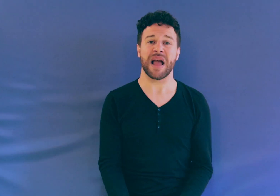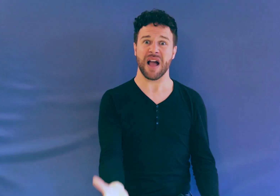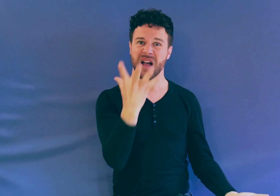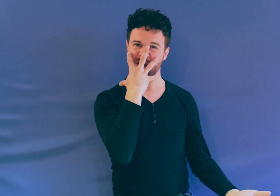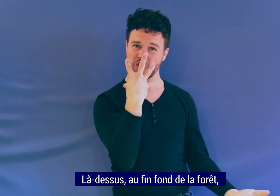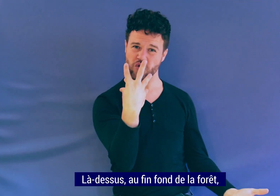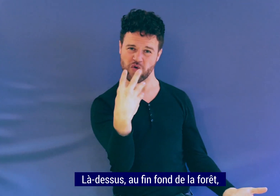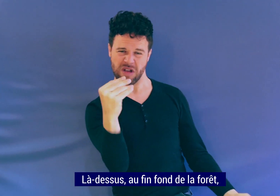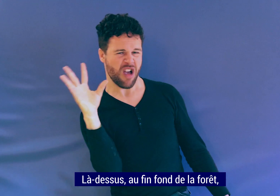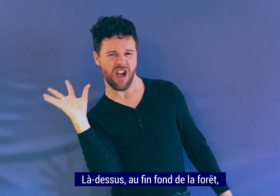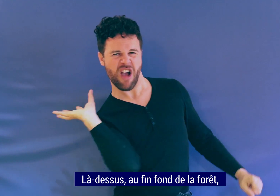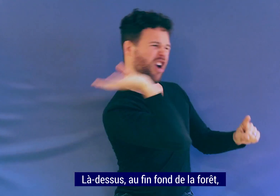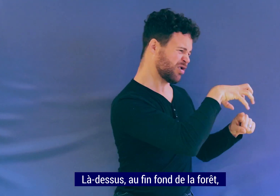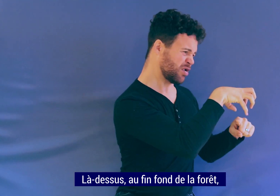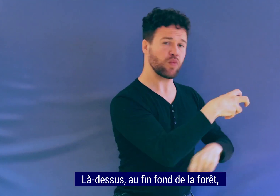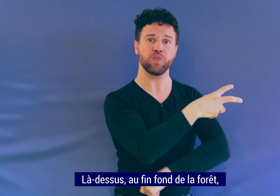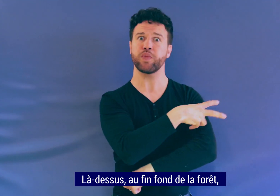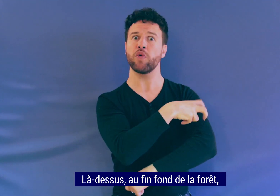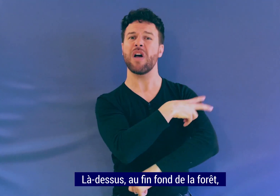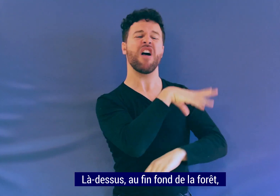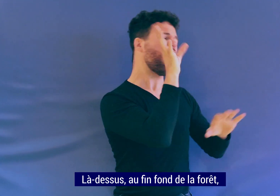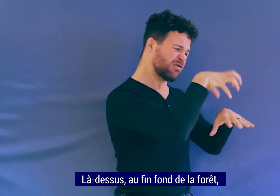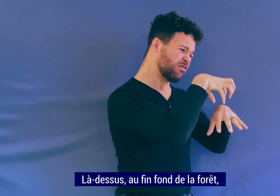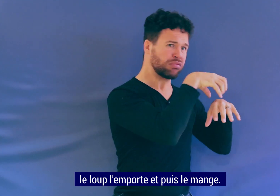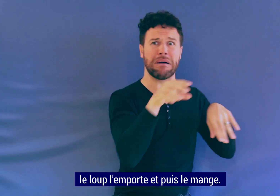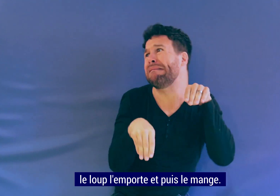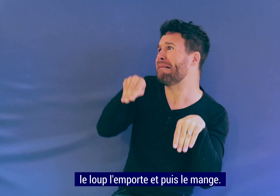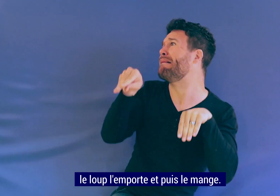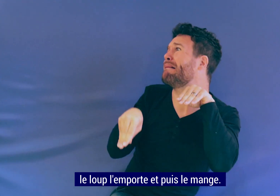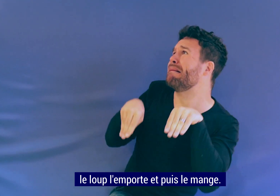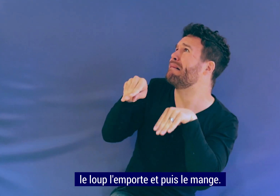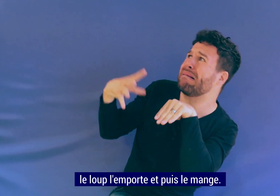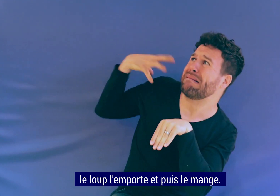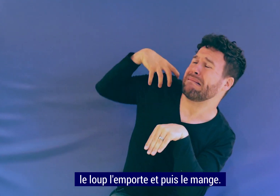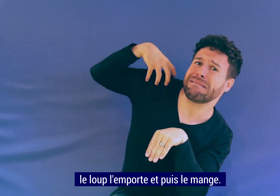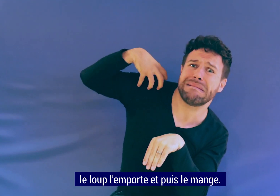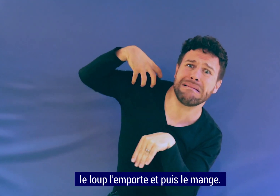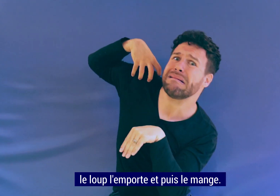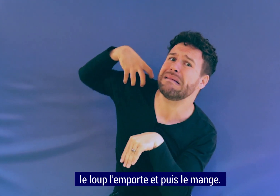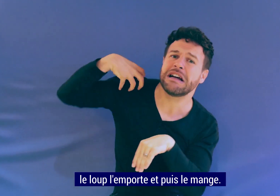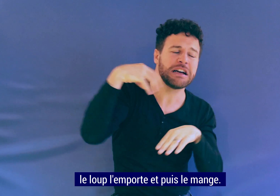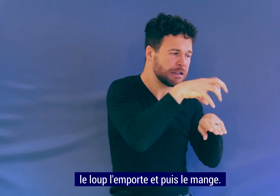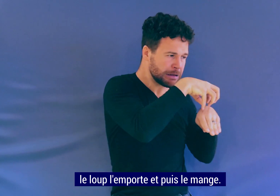Là-dessus, au fin fond de la forêt, le loup l'emporte et puis